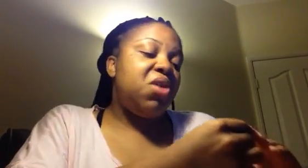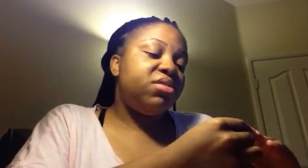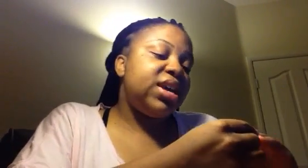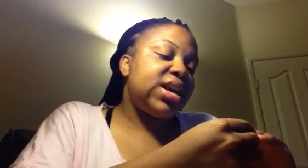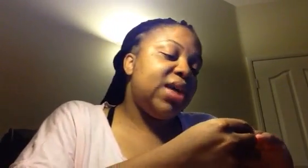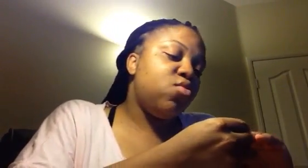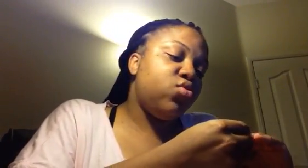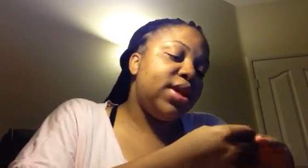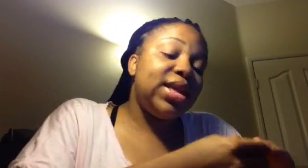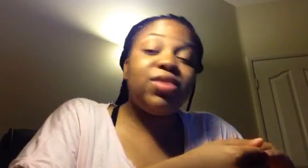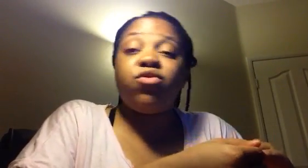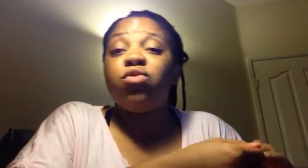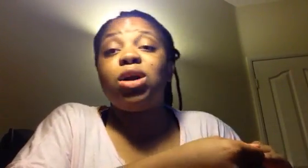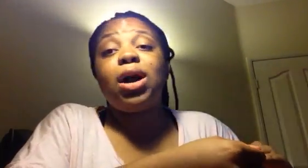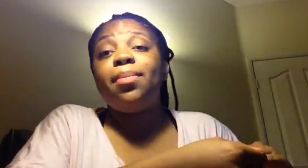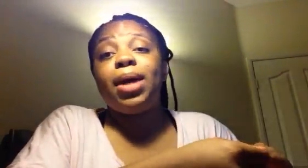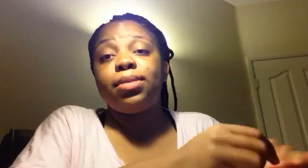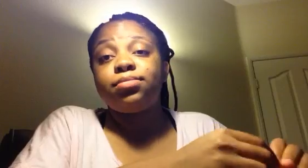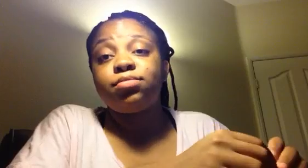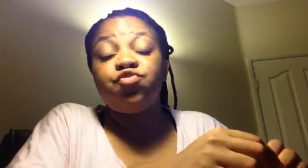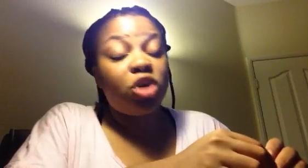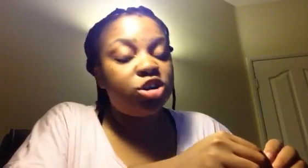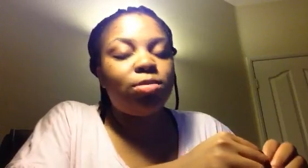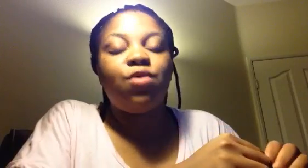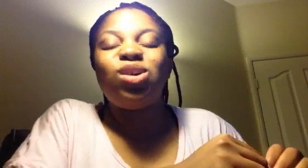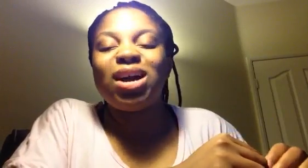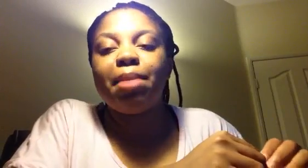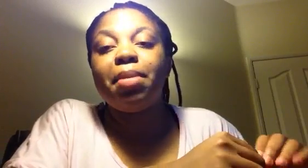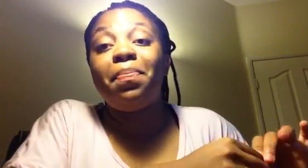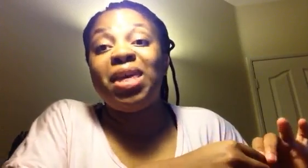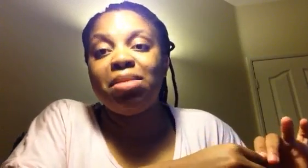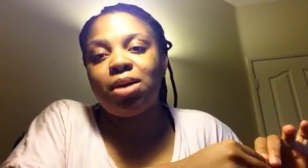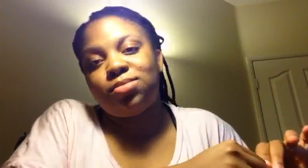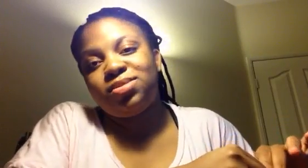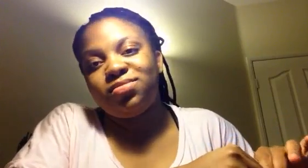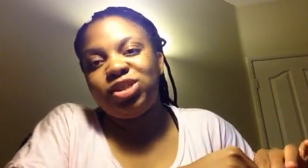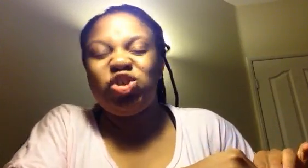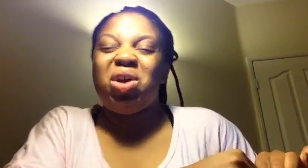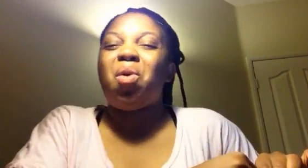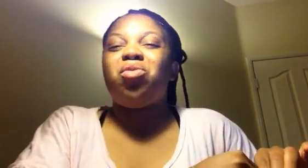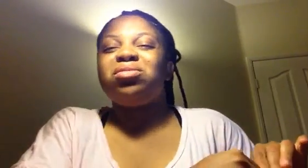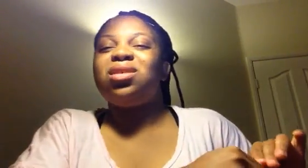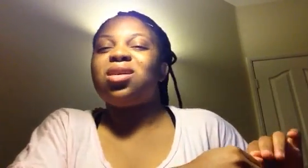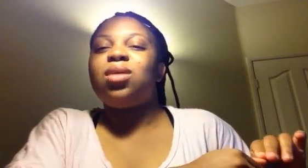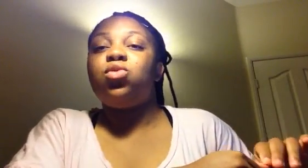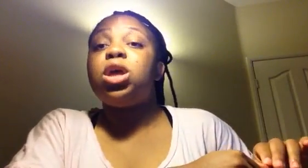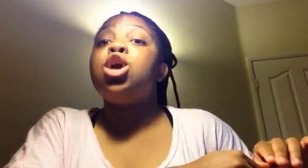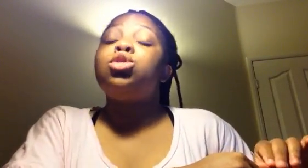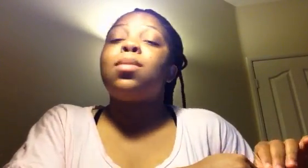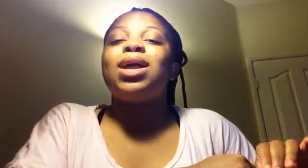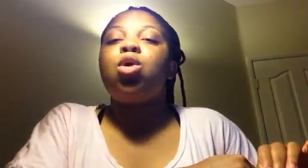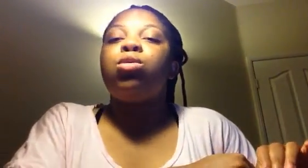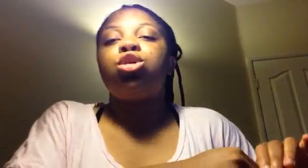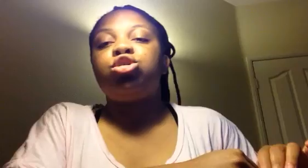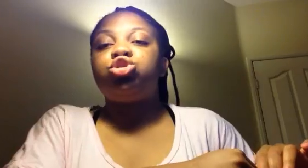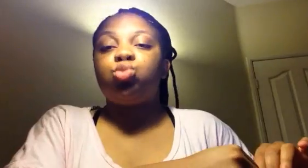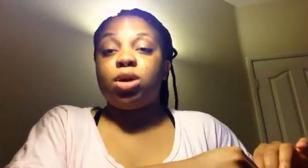j'ai honte de l'écrivain Camerounais est un nouveau grand-mère. Franchement, vos grand-mère piment. Tu as honte de l'écrivain Camerounais. Nous, on a honte que tu sois